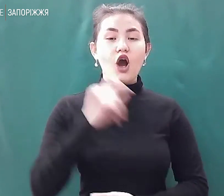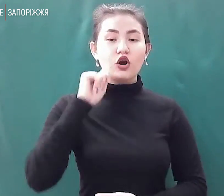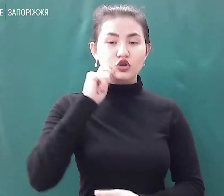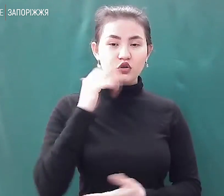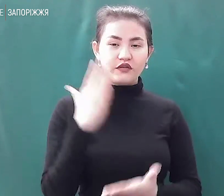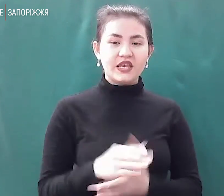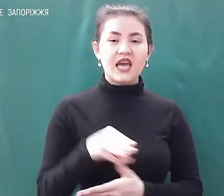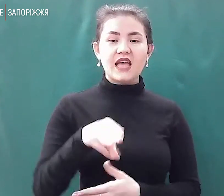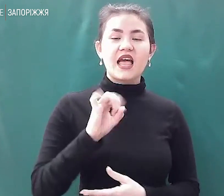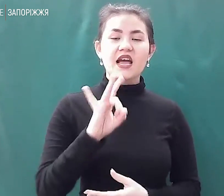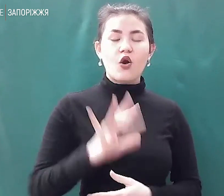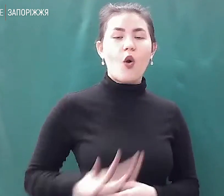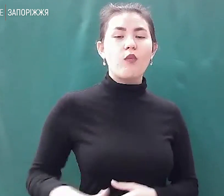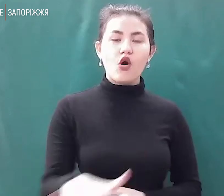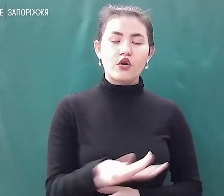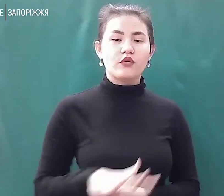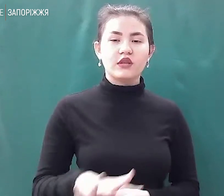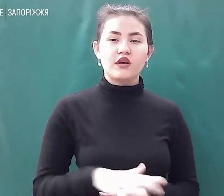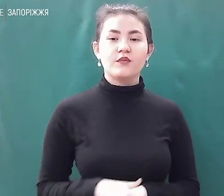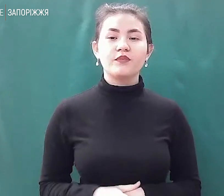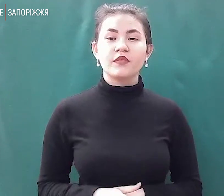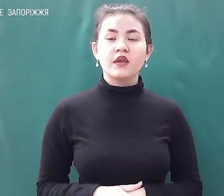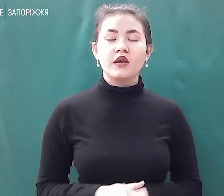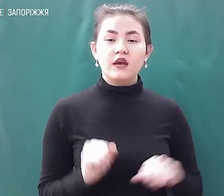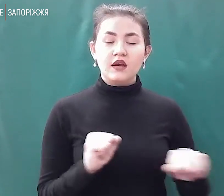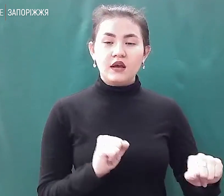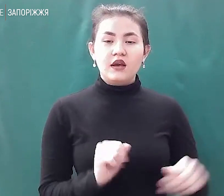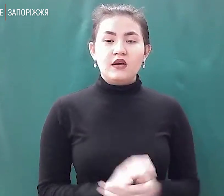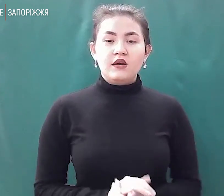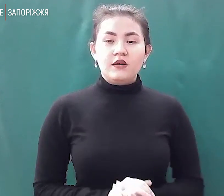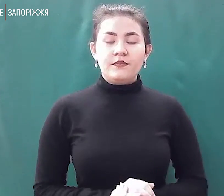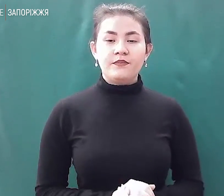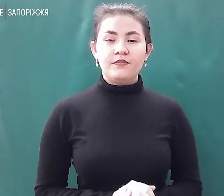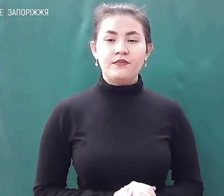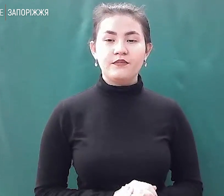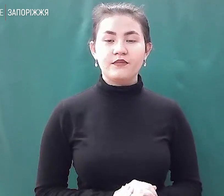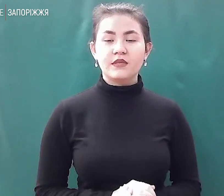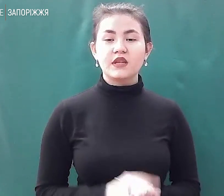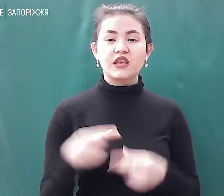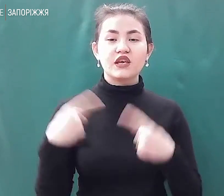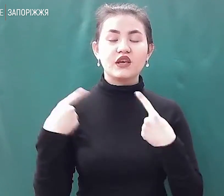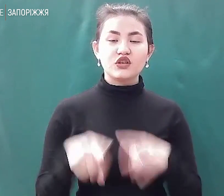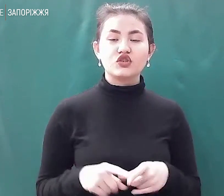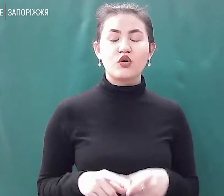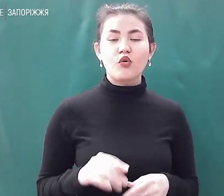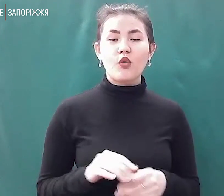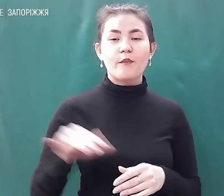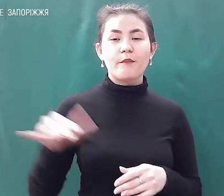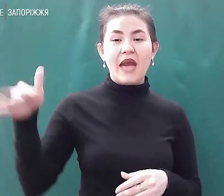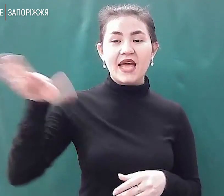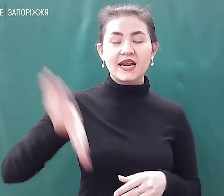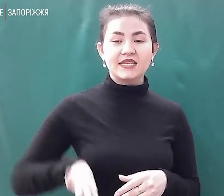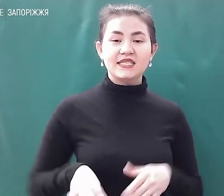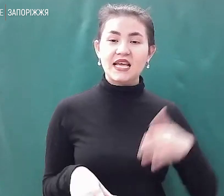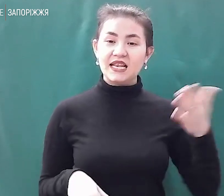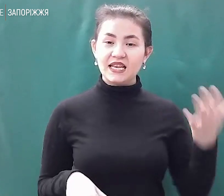Ми тут, ми тут зірчатимемо, бо моє ательє працює на іншому березі, на лівому березі, так як я живу тут, то